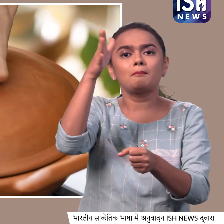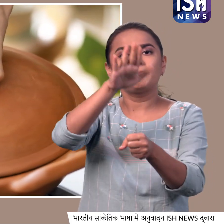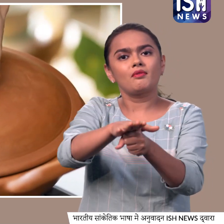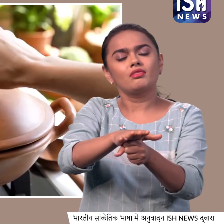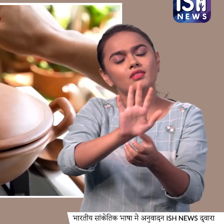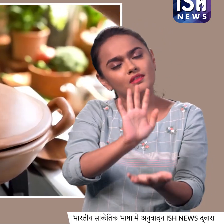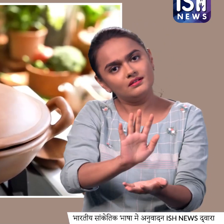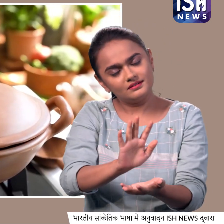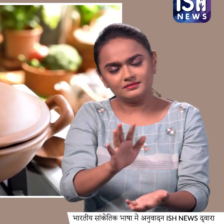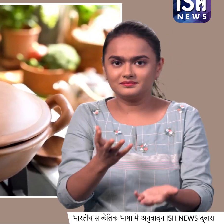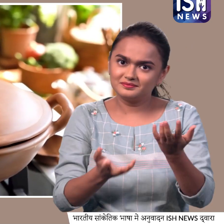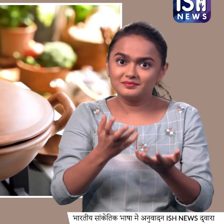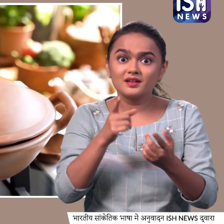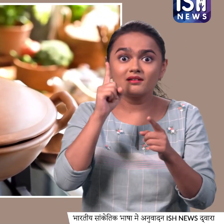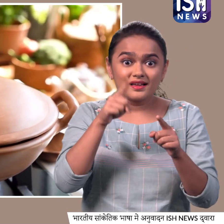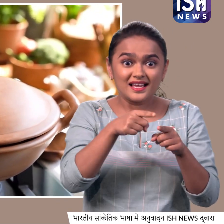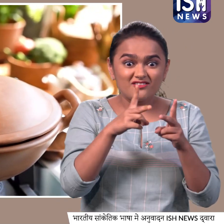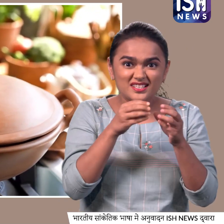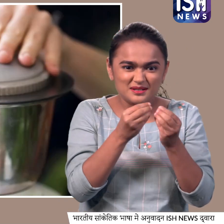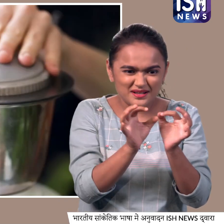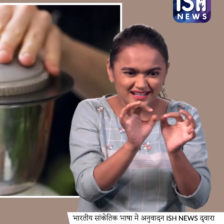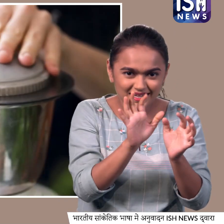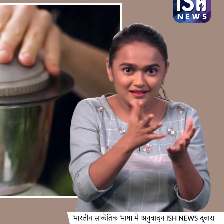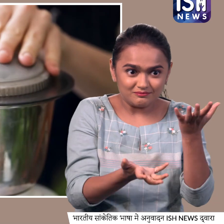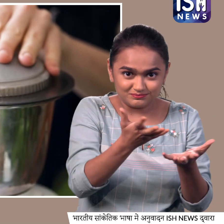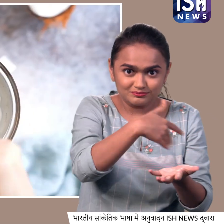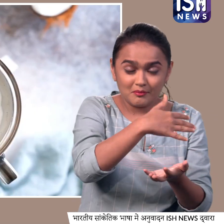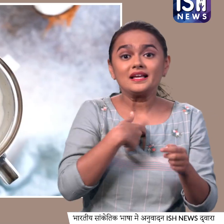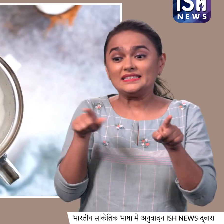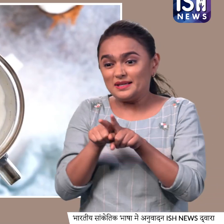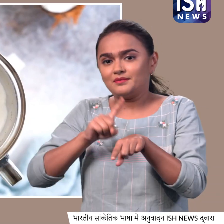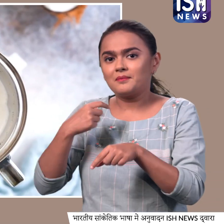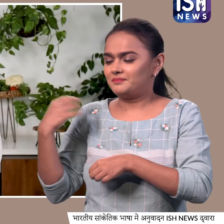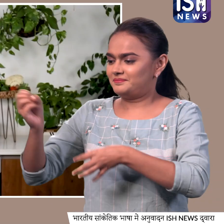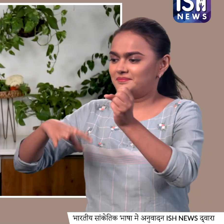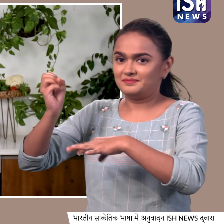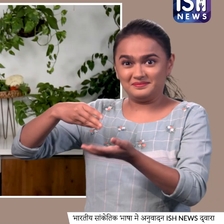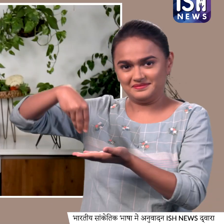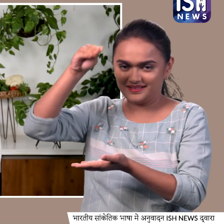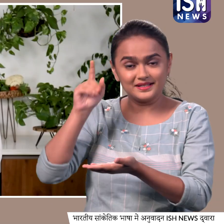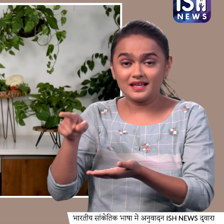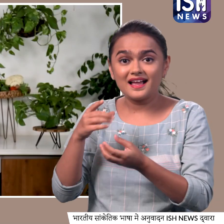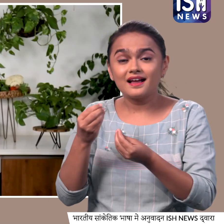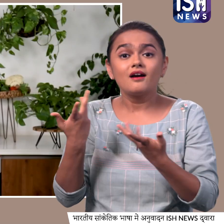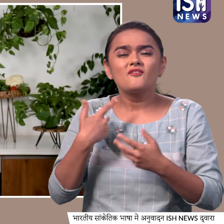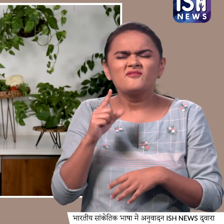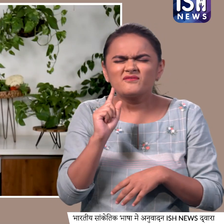जितने हमारी सबजिया पक रही हैं, हम अपनी करी तयार करते हैं, इसके लिए हमें सबसे पहले चाहिए